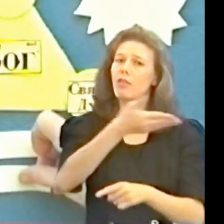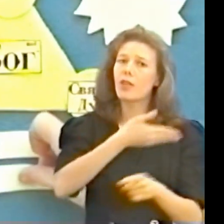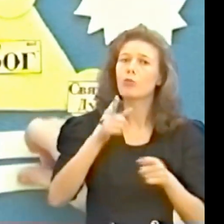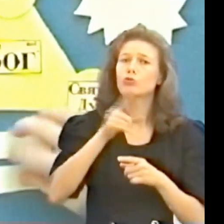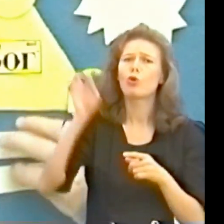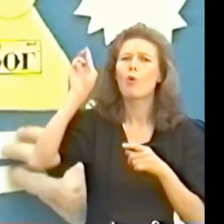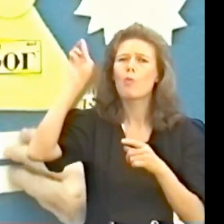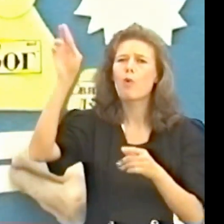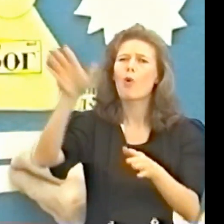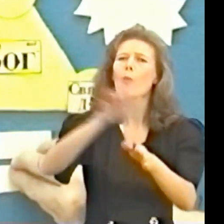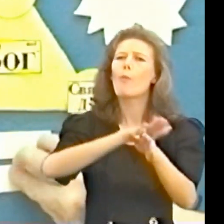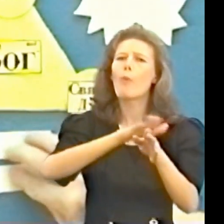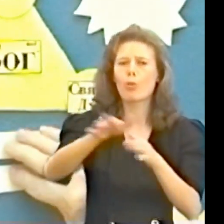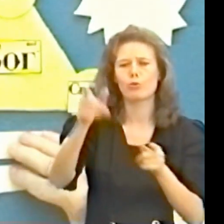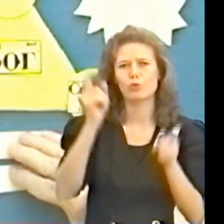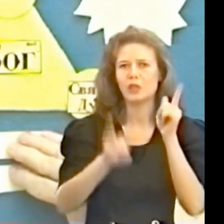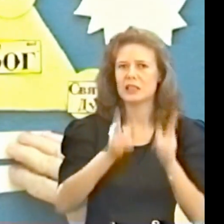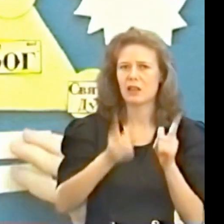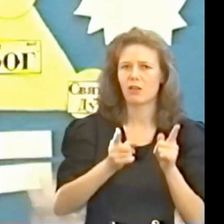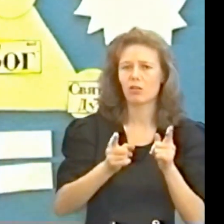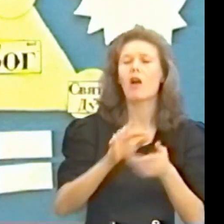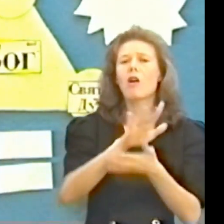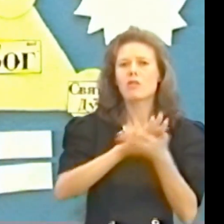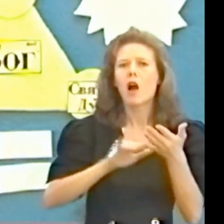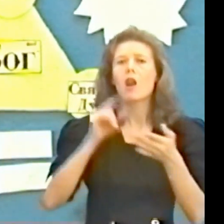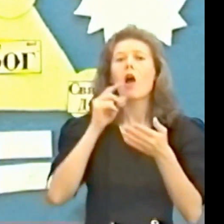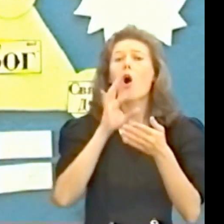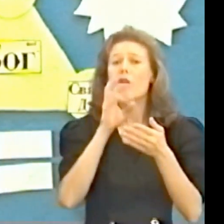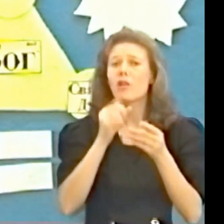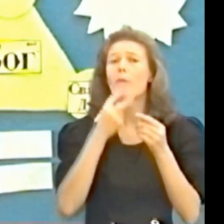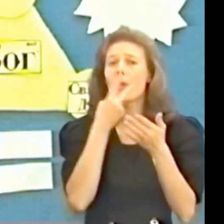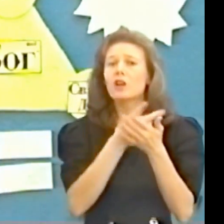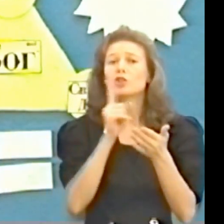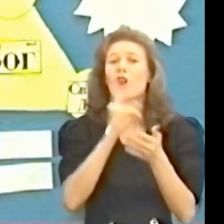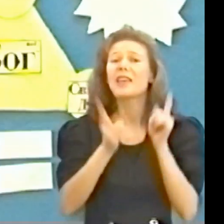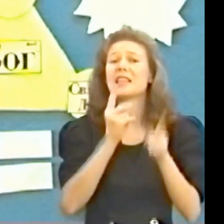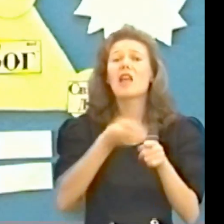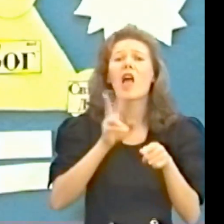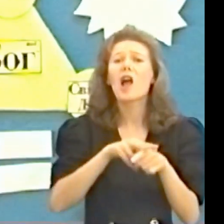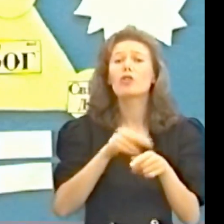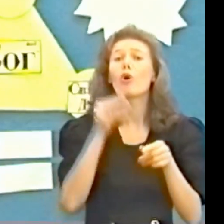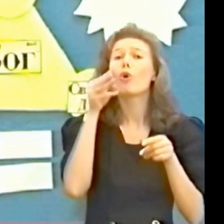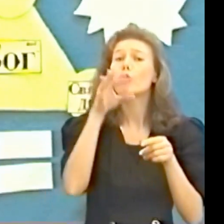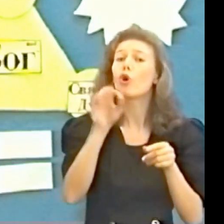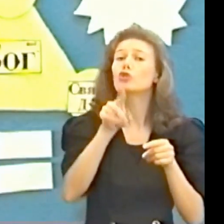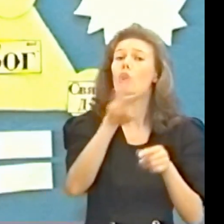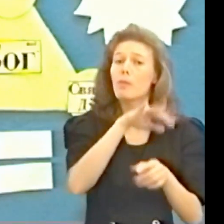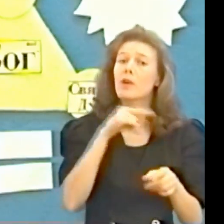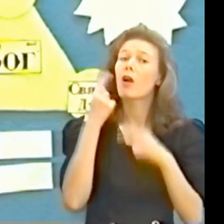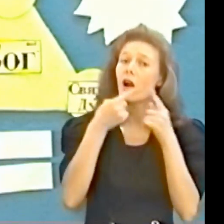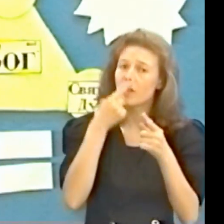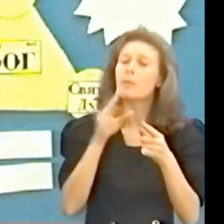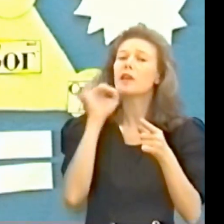полностью истинен далее она показывает и говорит что истина это не только то что мы говорим но и что делаем